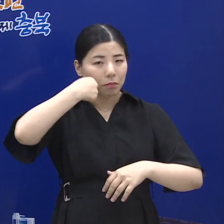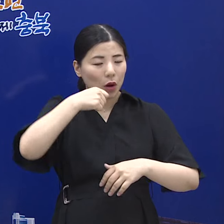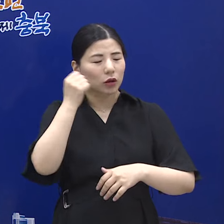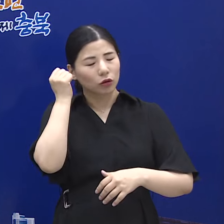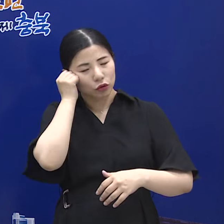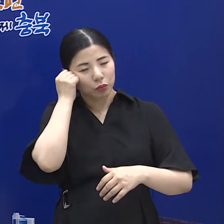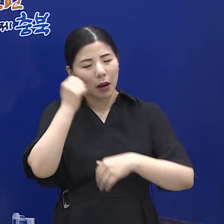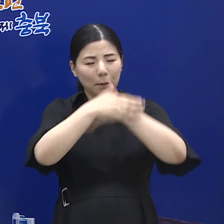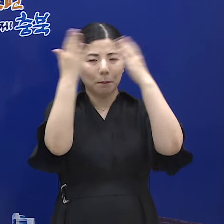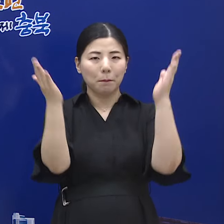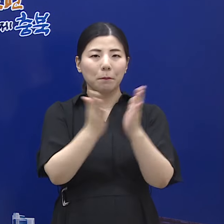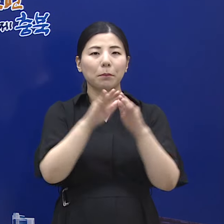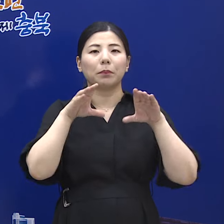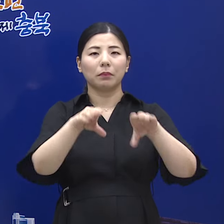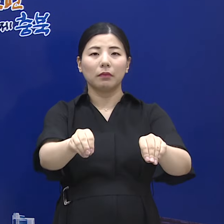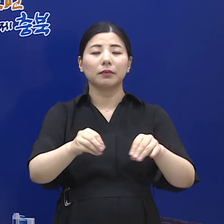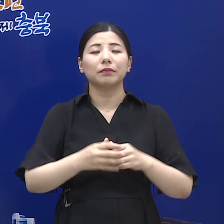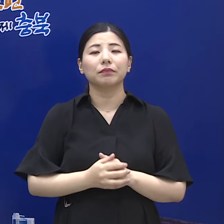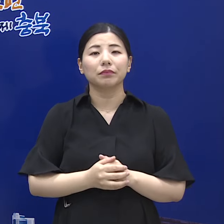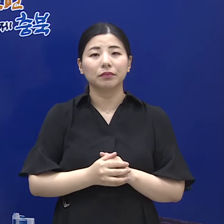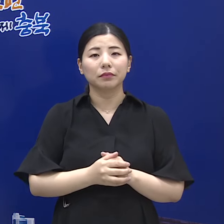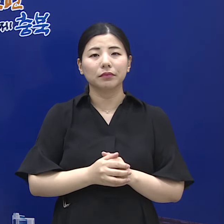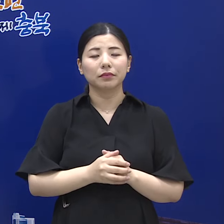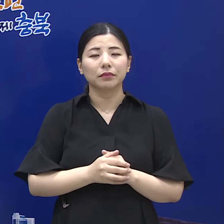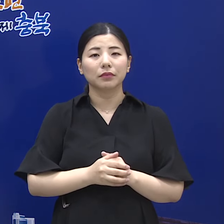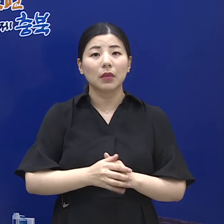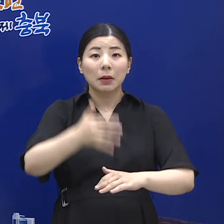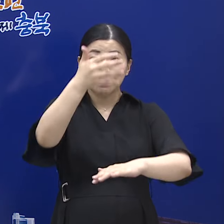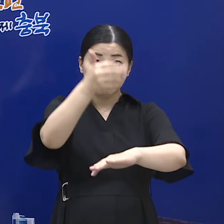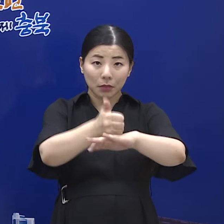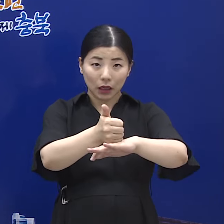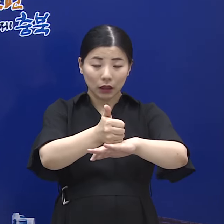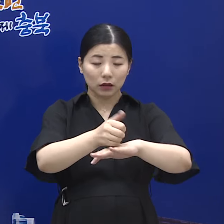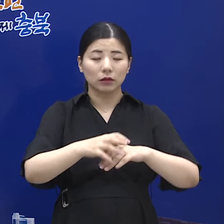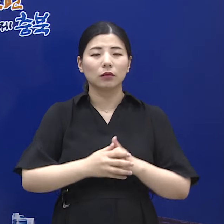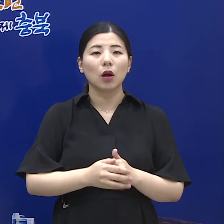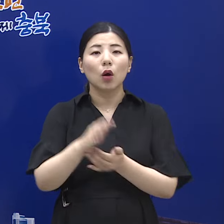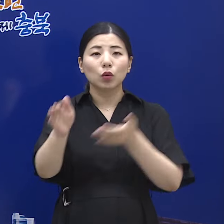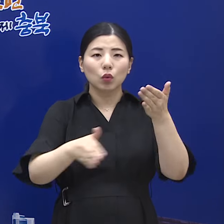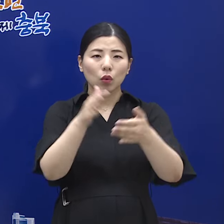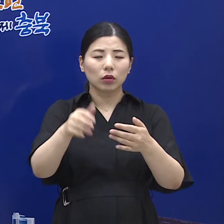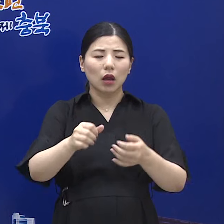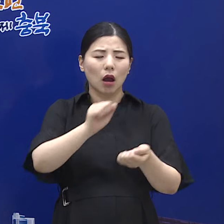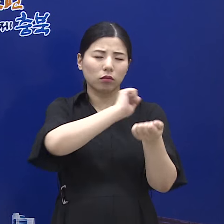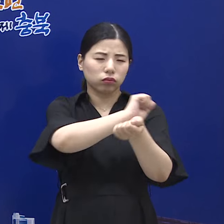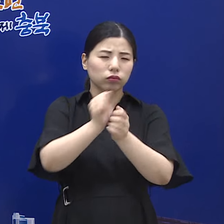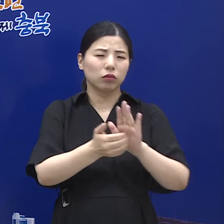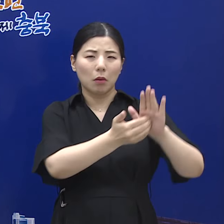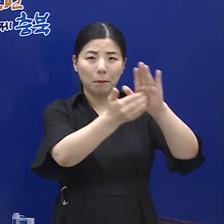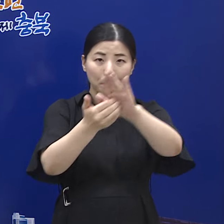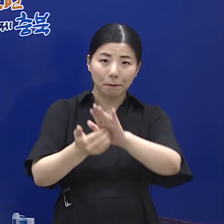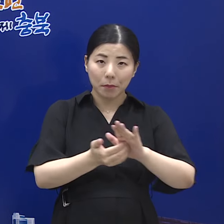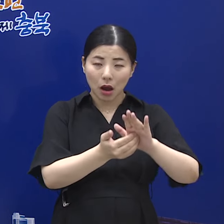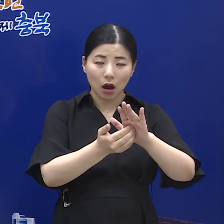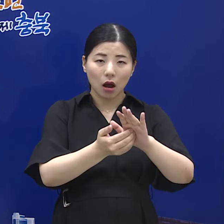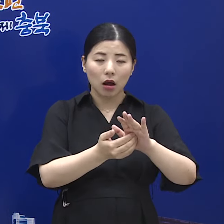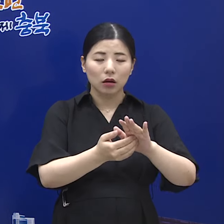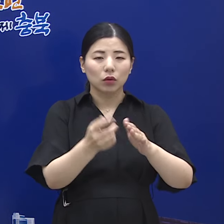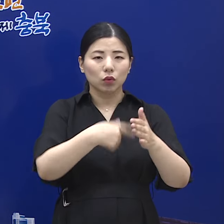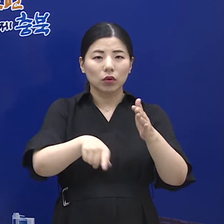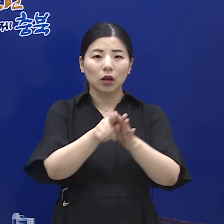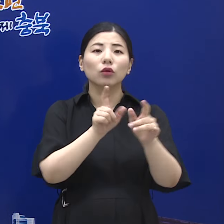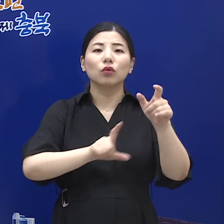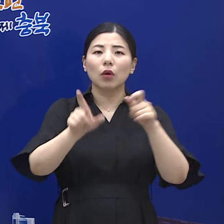숙박 등의 행위는 금지됩니다. 마지막으로 도내 감염 확산 예방을 위한 추가